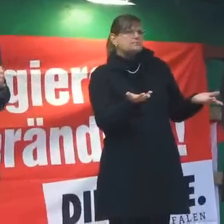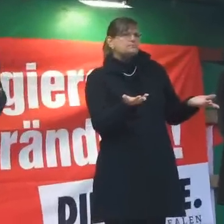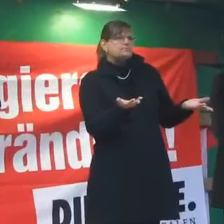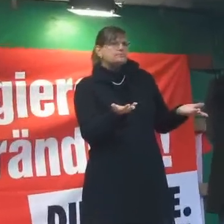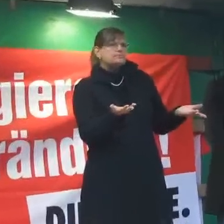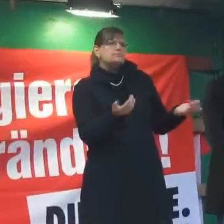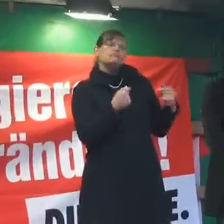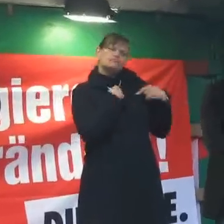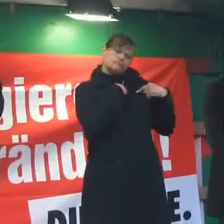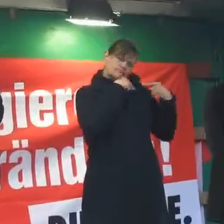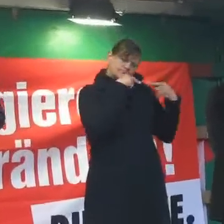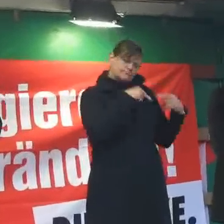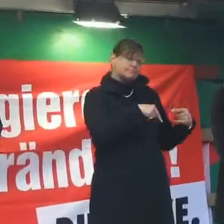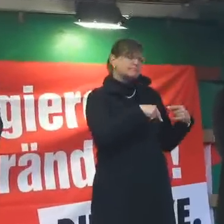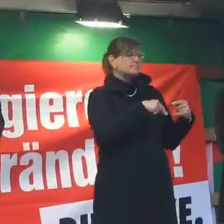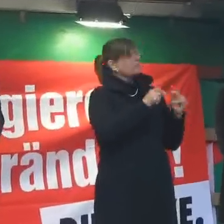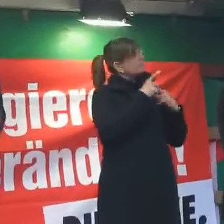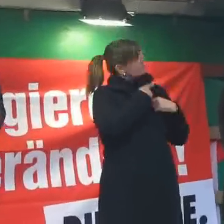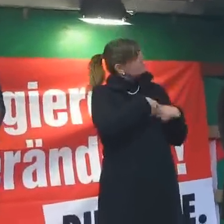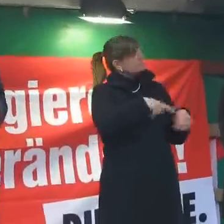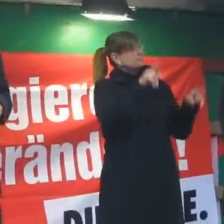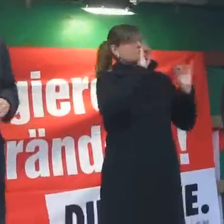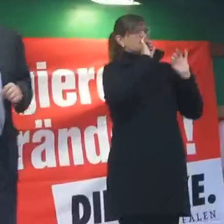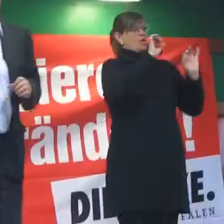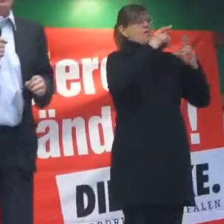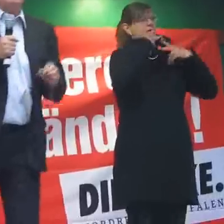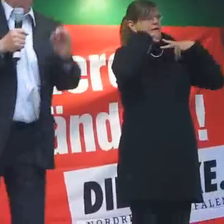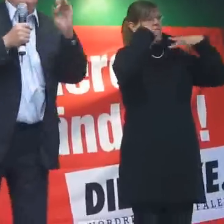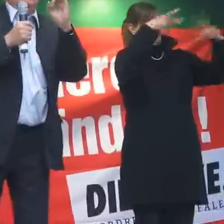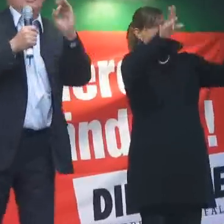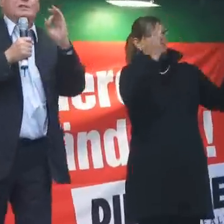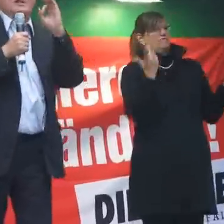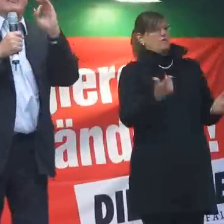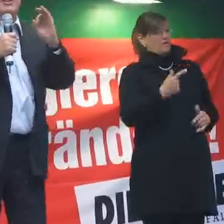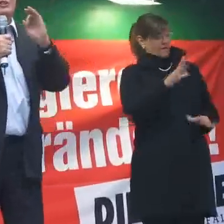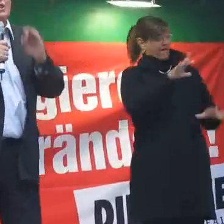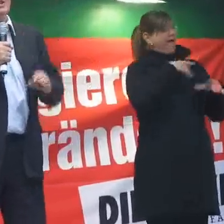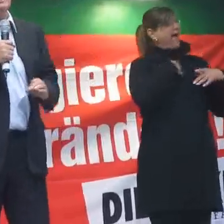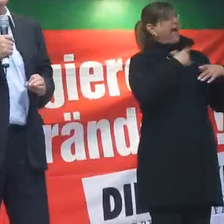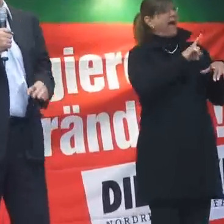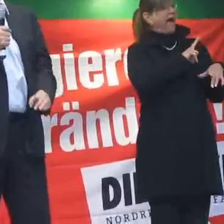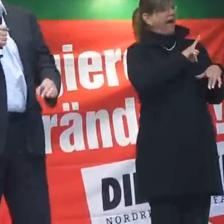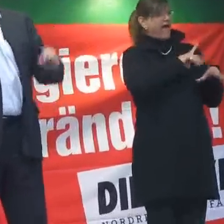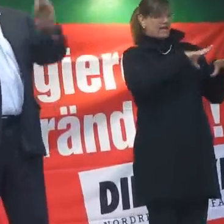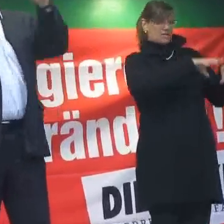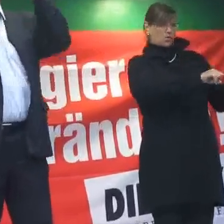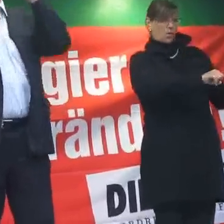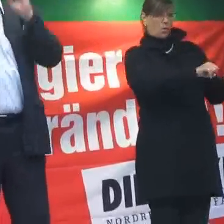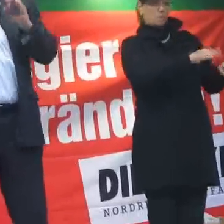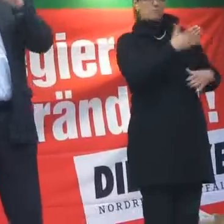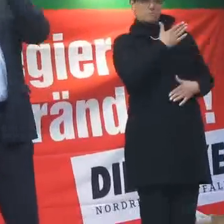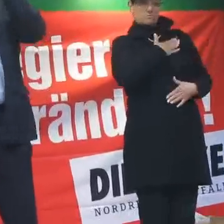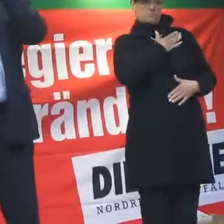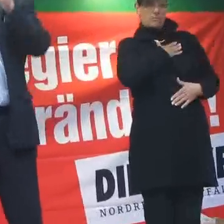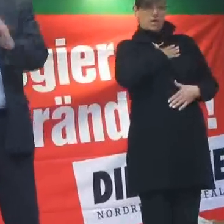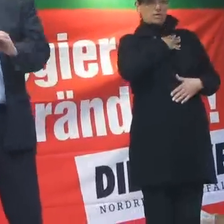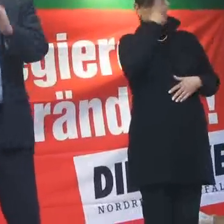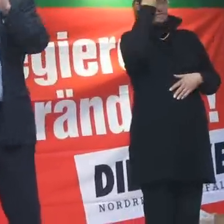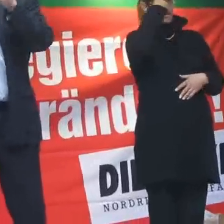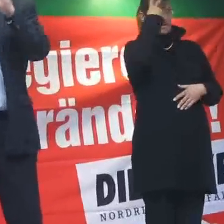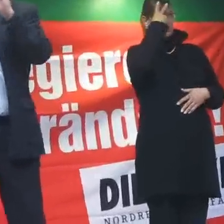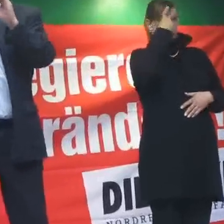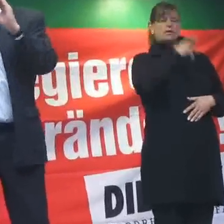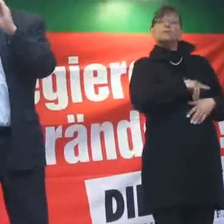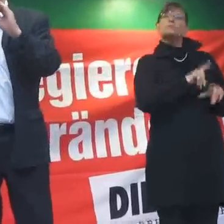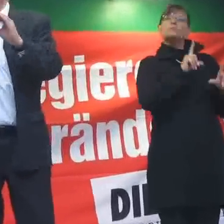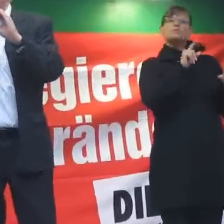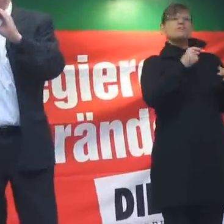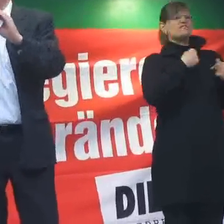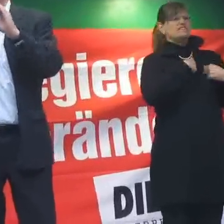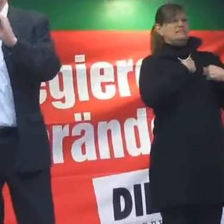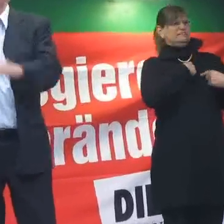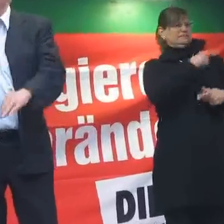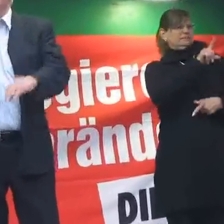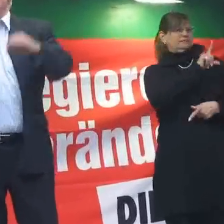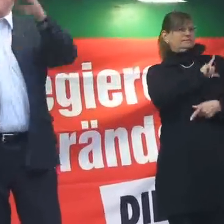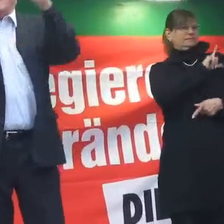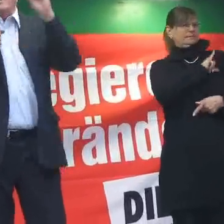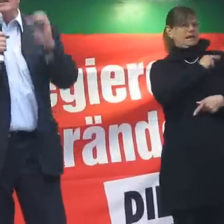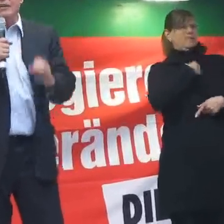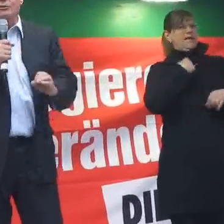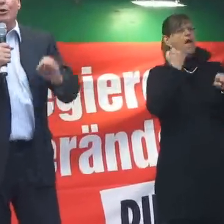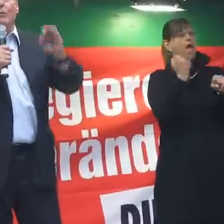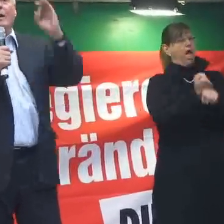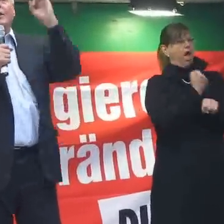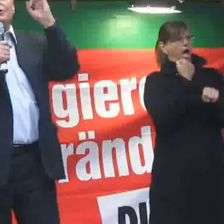mal eine ganz revolutionäre Antwort. Eigentum nach unserem Verständnis ist das Selbsterarbeitete.